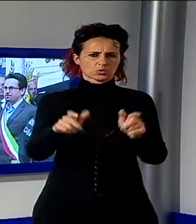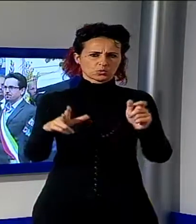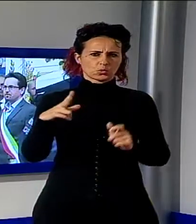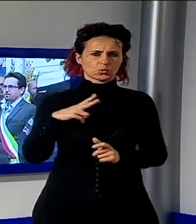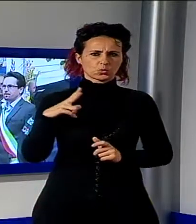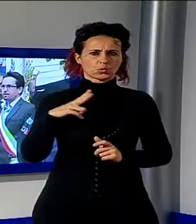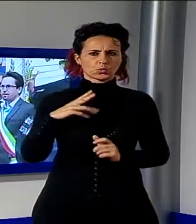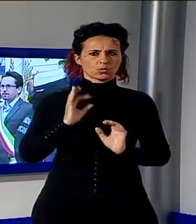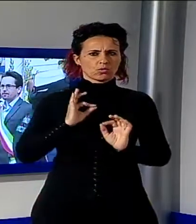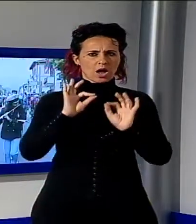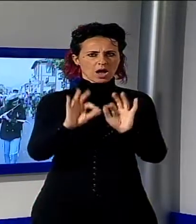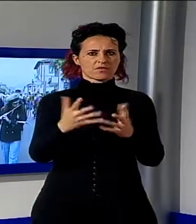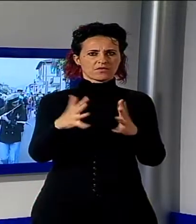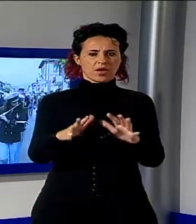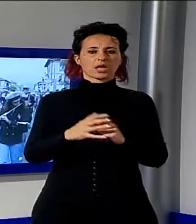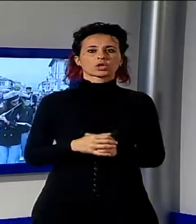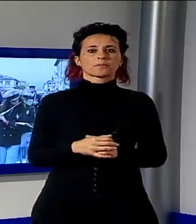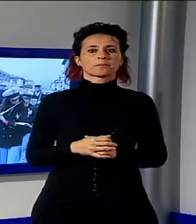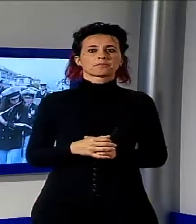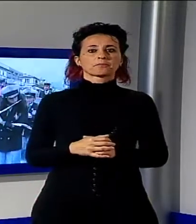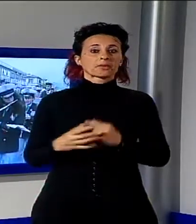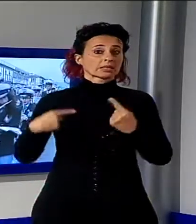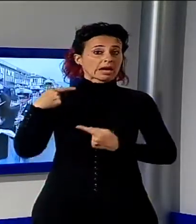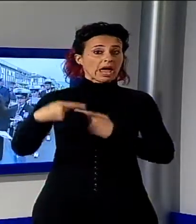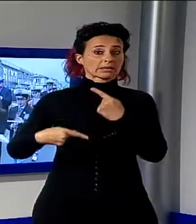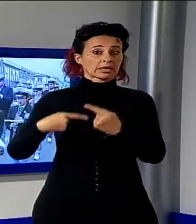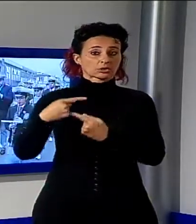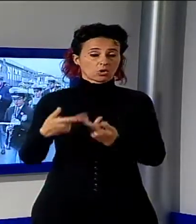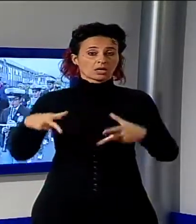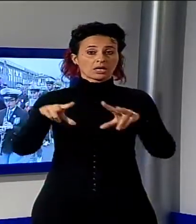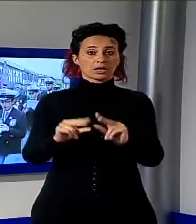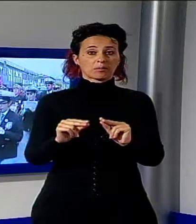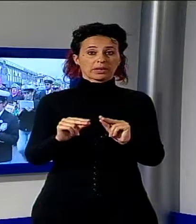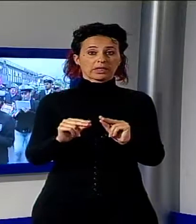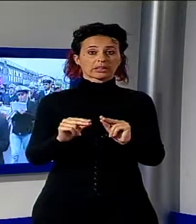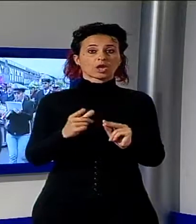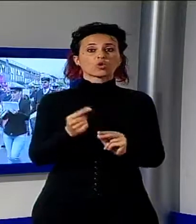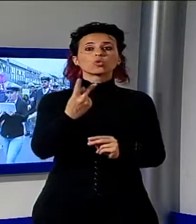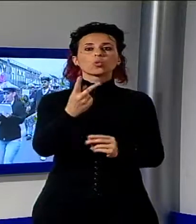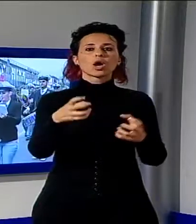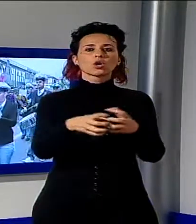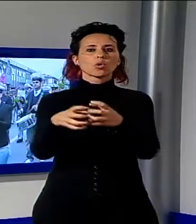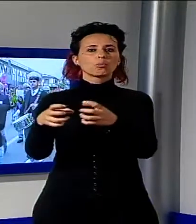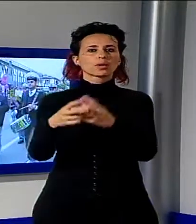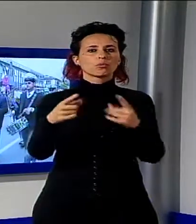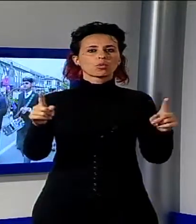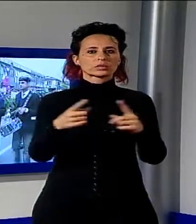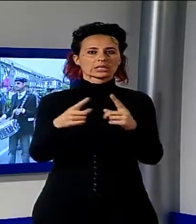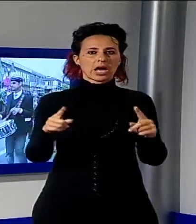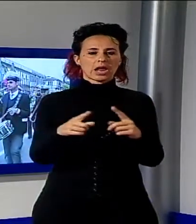barghigiana. Come da tradizione, la manifestazione è stata aperta dal corpo musicale di Coreglia e dalla filarmonica del Giglio di